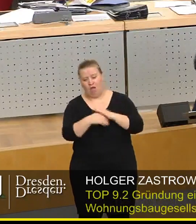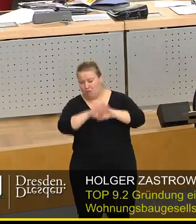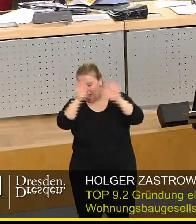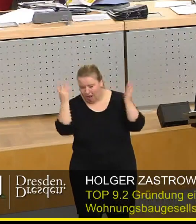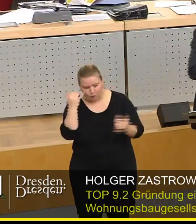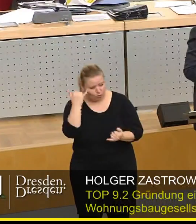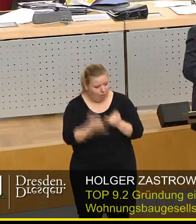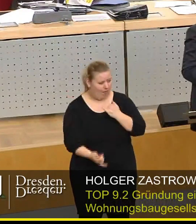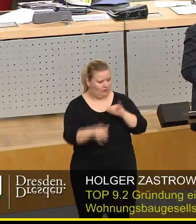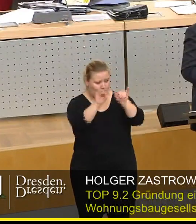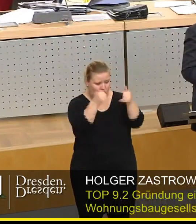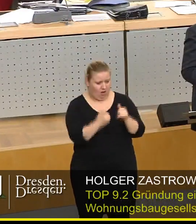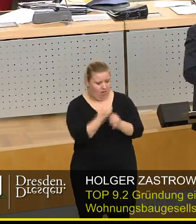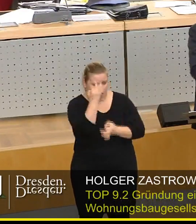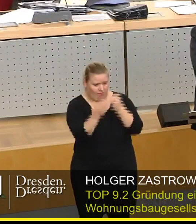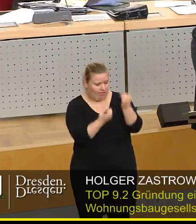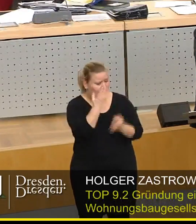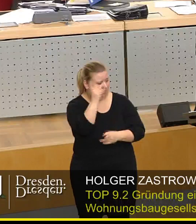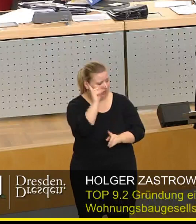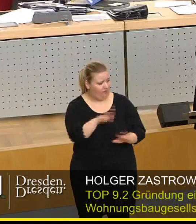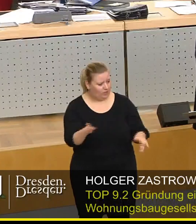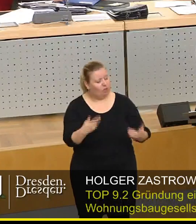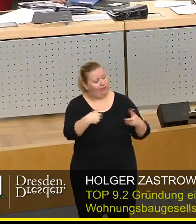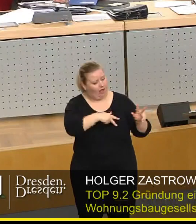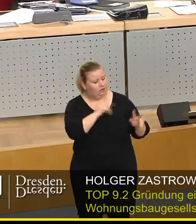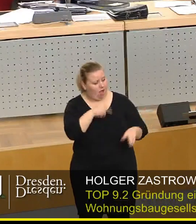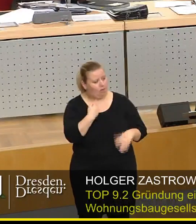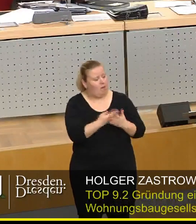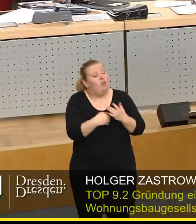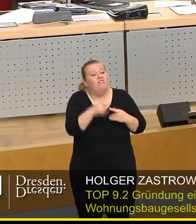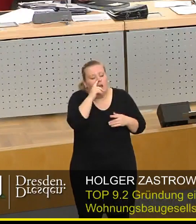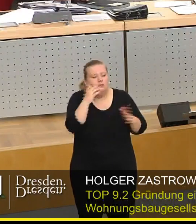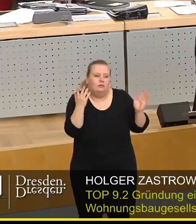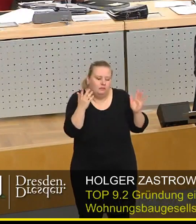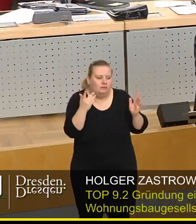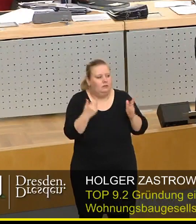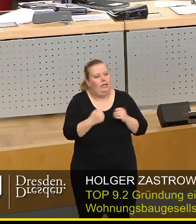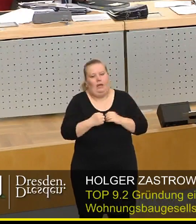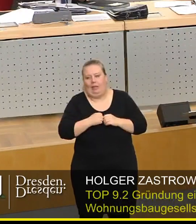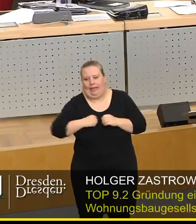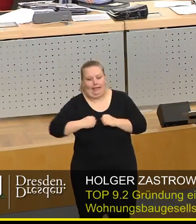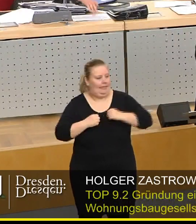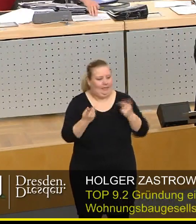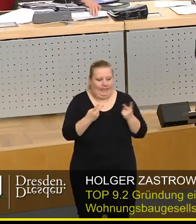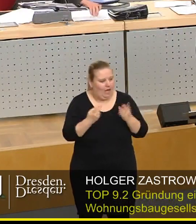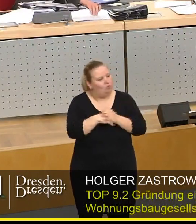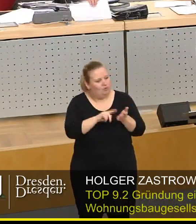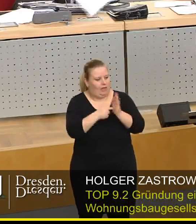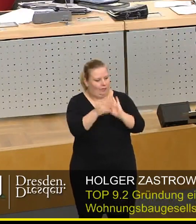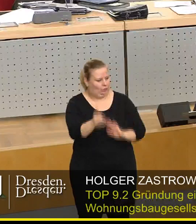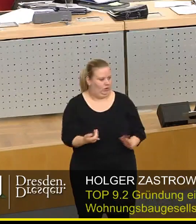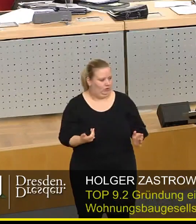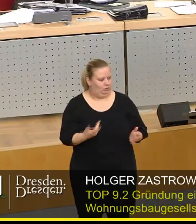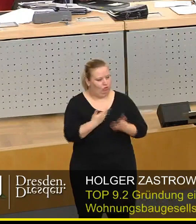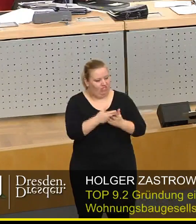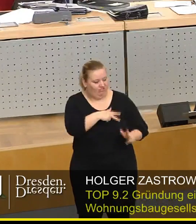aller Letzt solche Modelle entwickeln. Wenn, dann muss er ehrlich sein, selbst wenn es nur die rechte Hand sein sollte, er muss es trotzdem vormachen, dass Sie